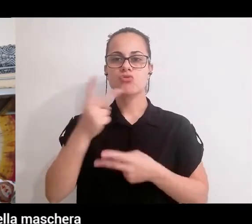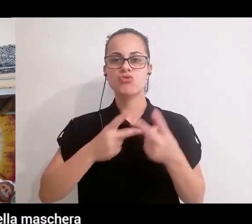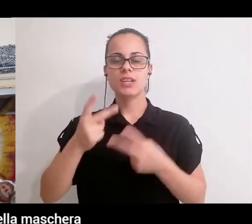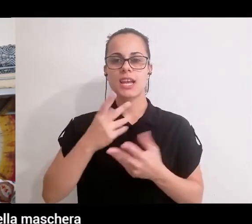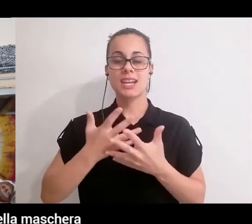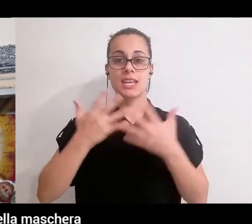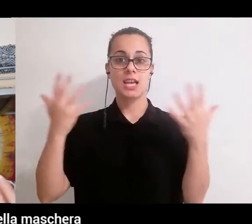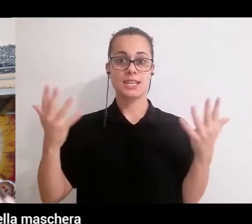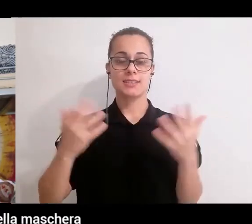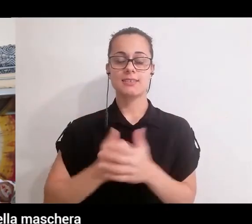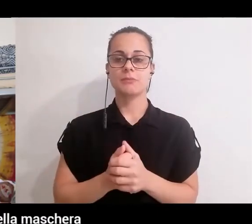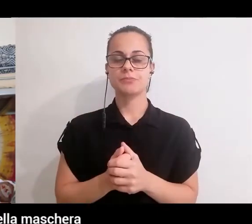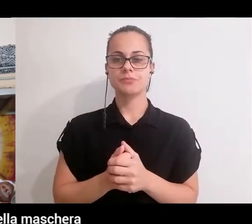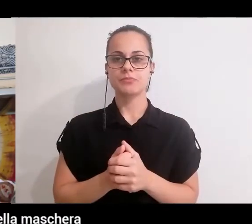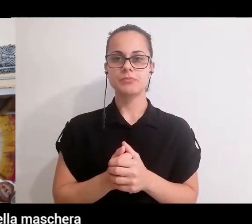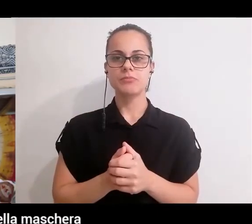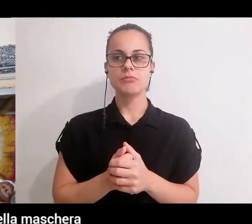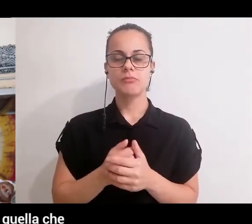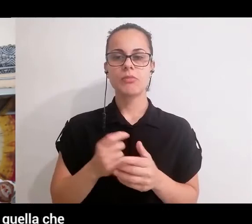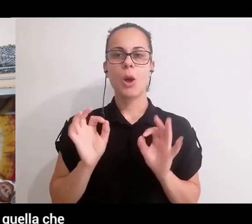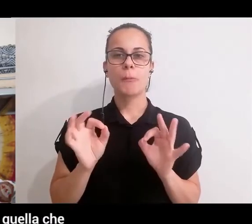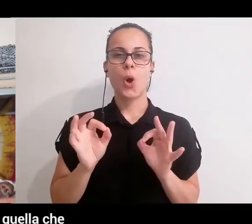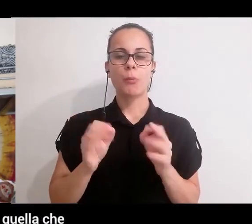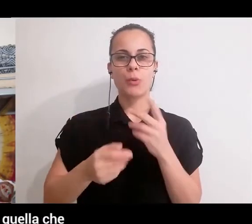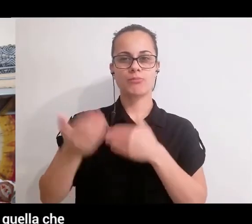tutti quegli strati che fanno parte della maschera